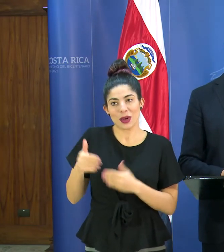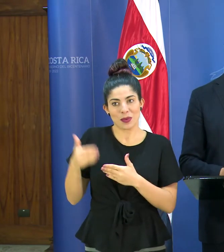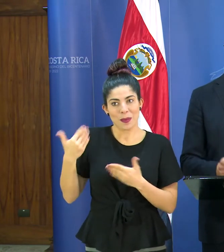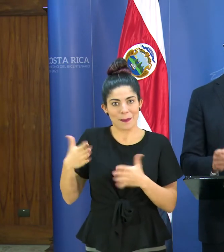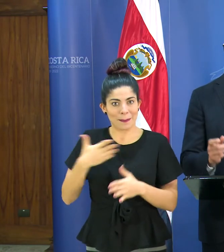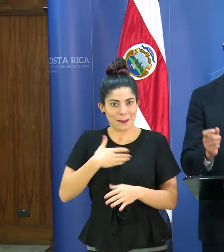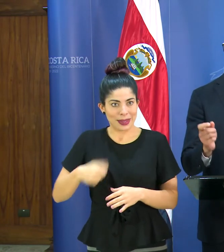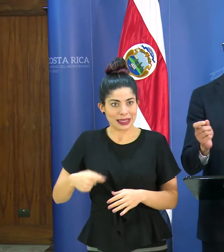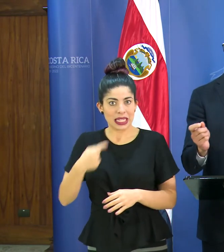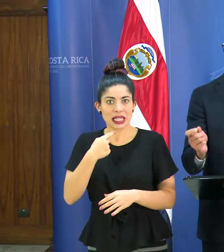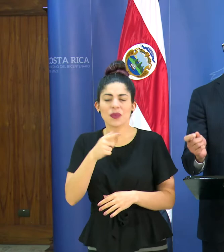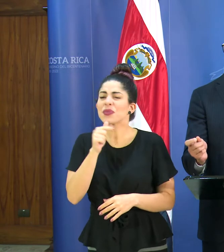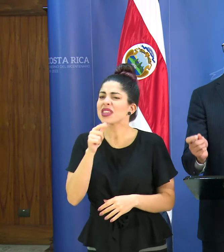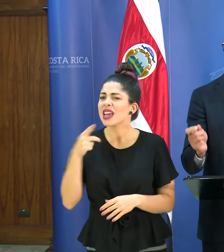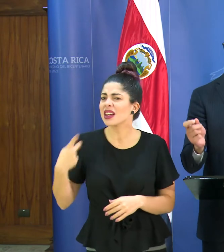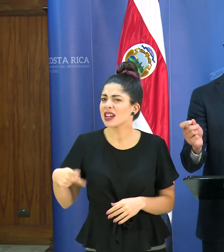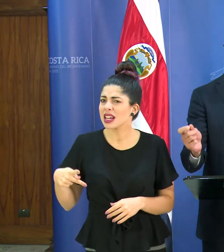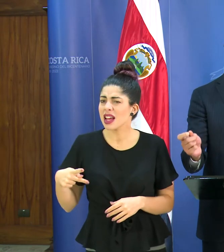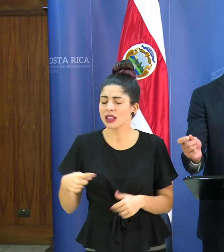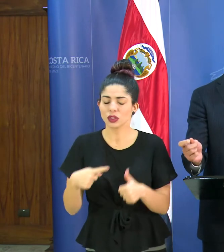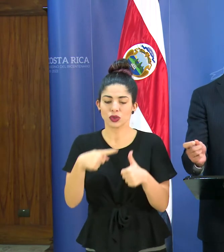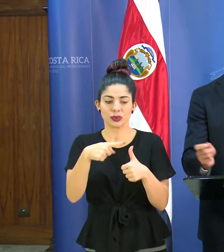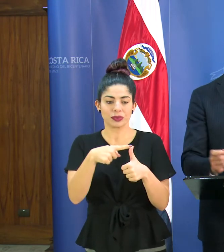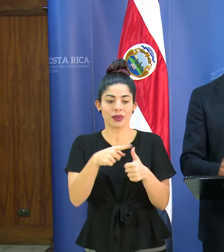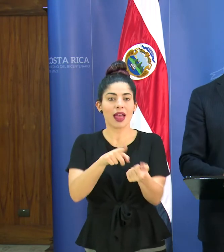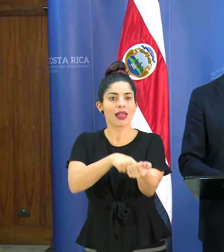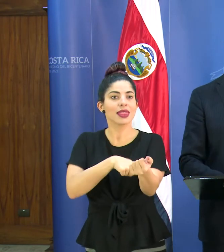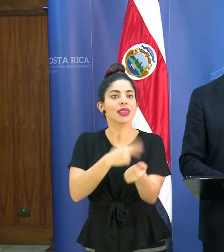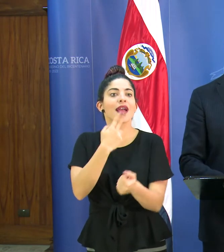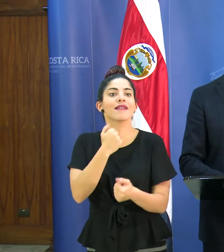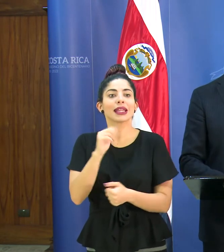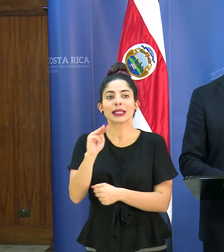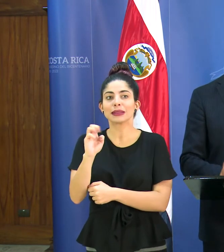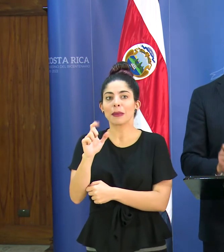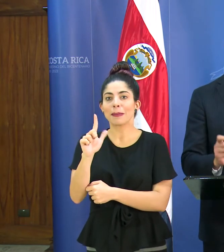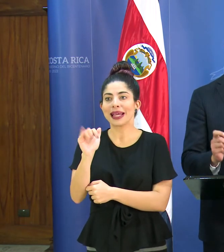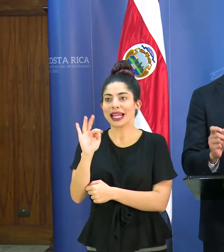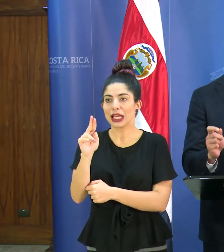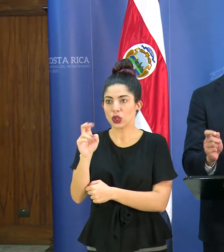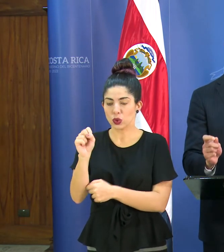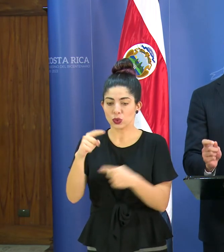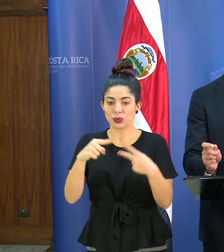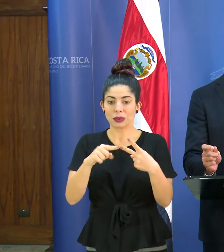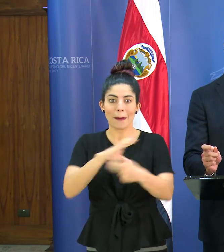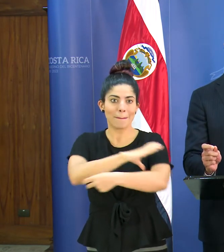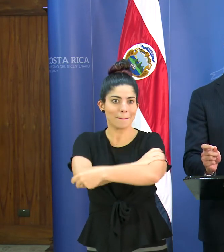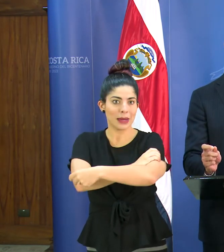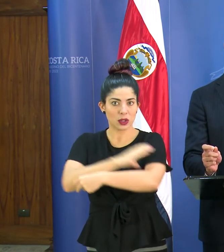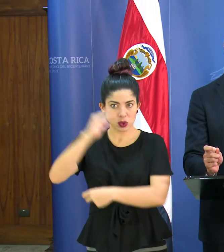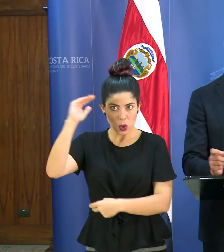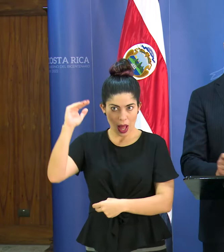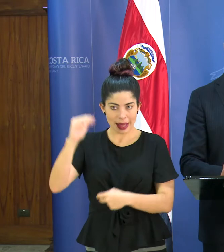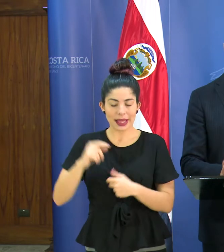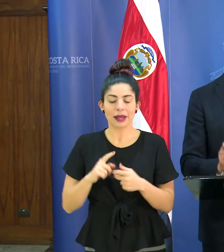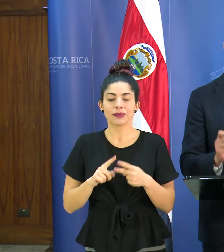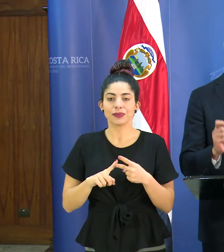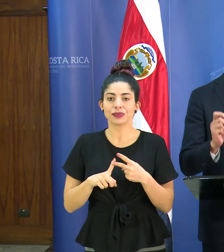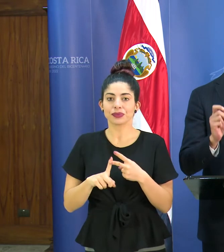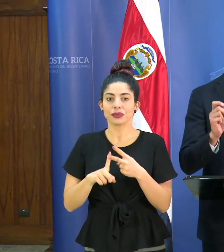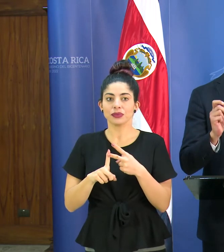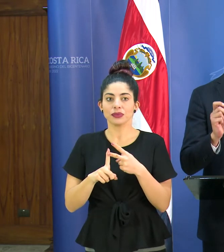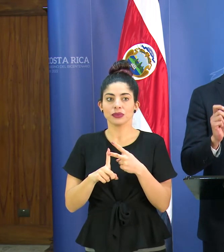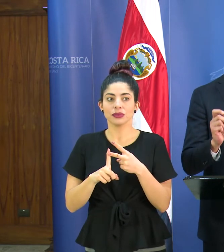mencionaba el presidente, son la diabetes mellitus, la hipertensión, la presión alta,